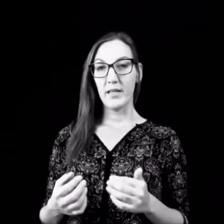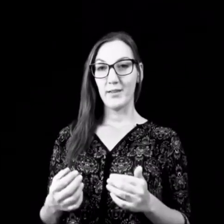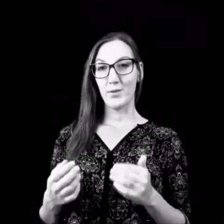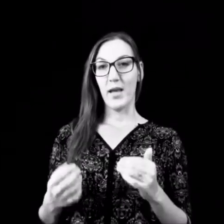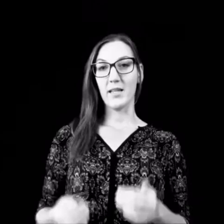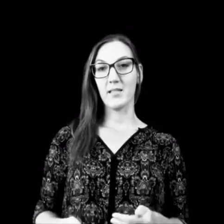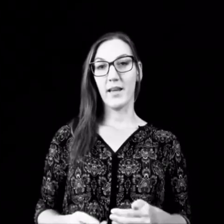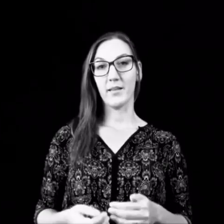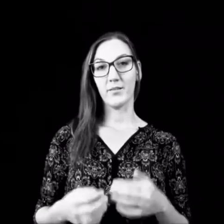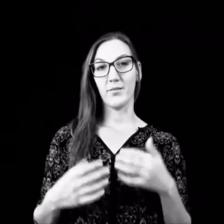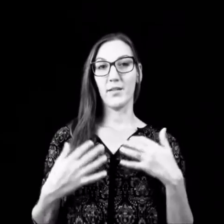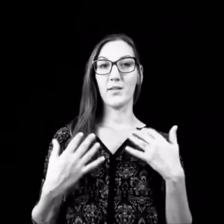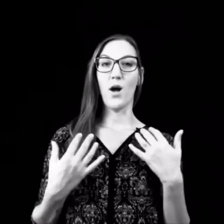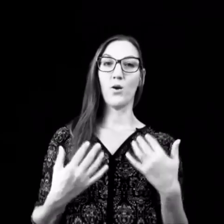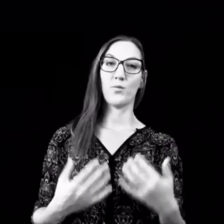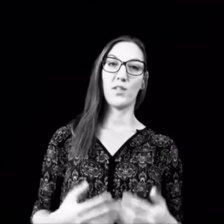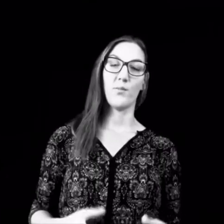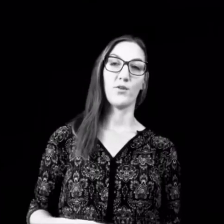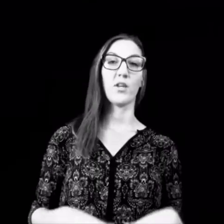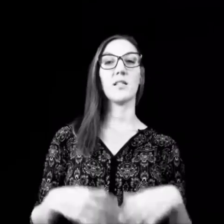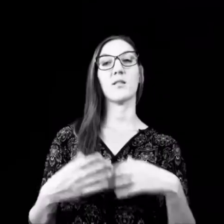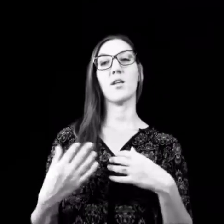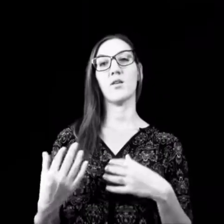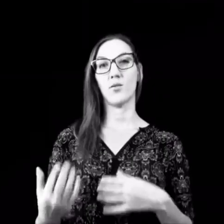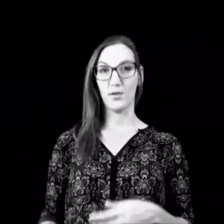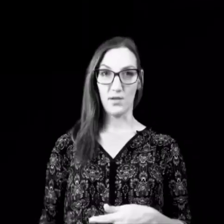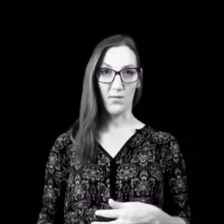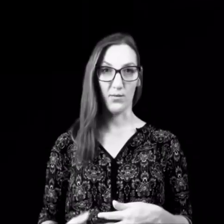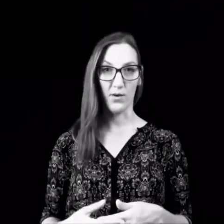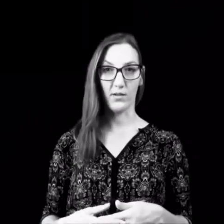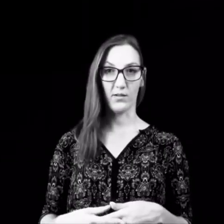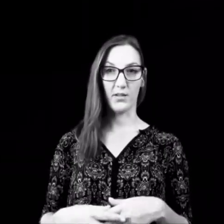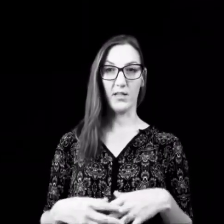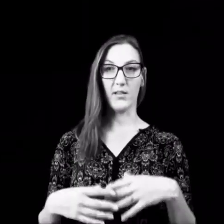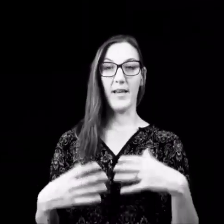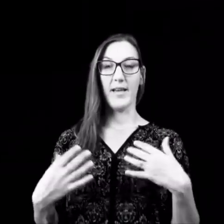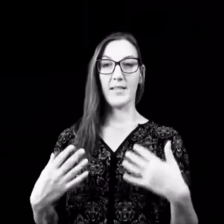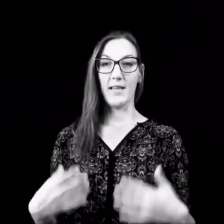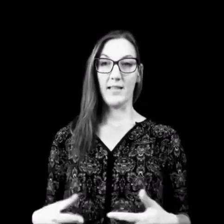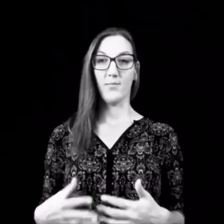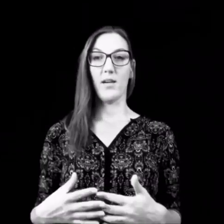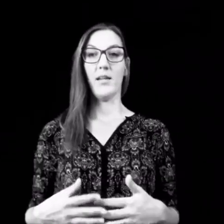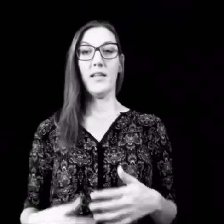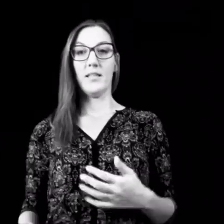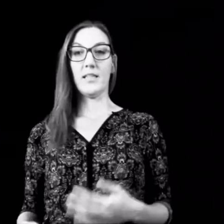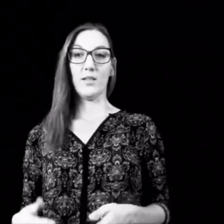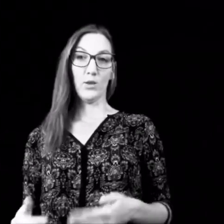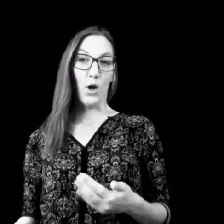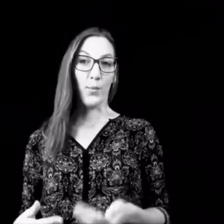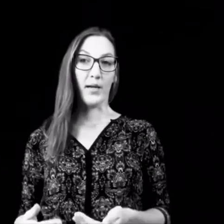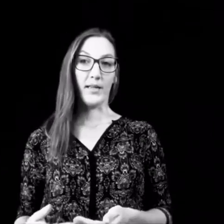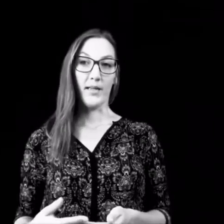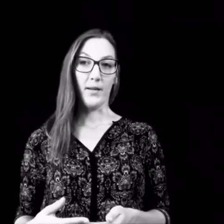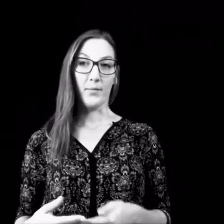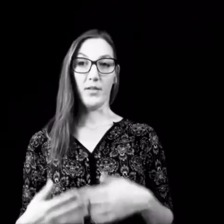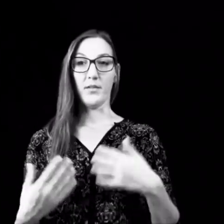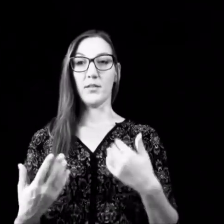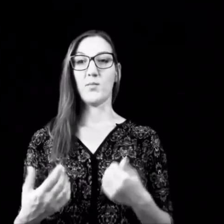zuerst denken, wenn es auch um das Thema Stress geht oder das Thema Burnout geht, ist erstmal die körperliche Ebene, dass man